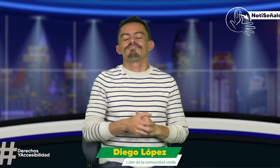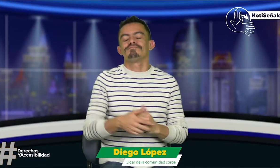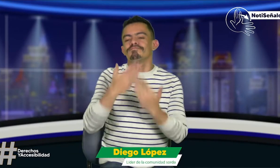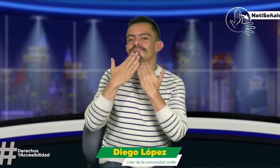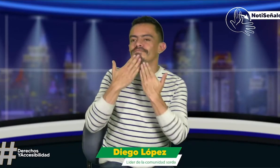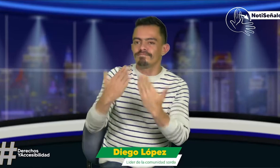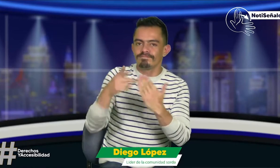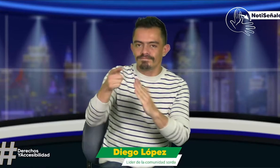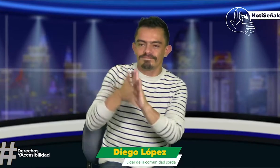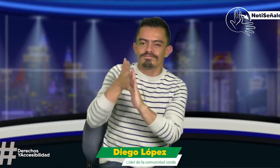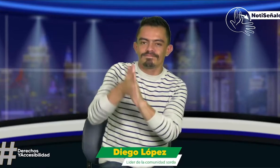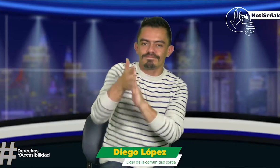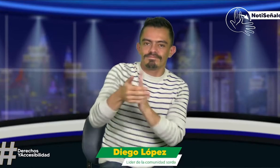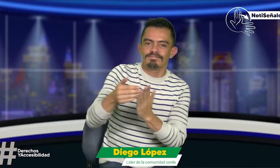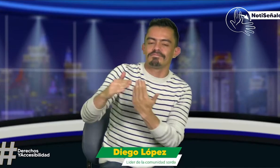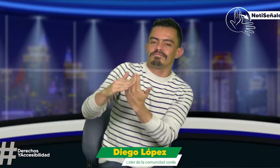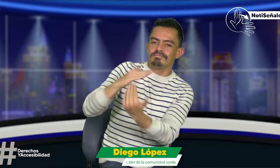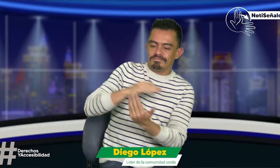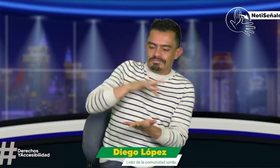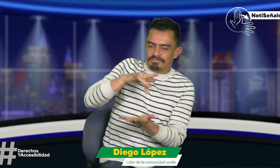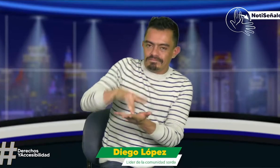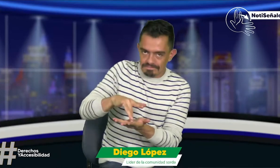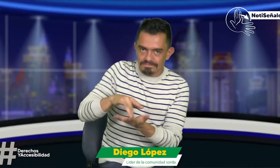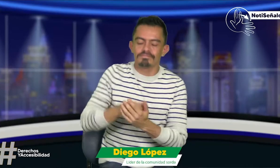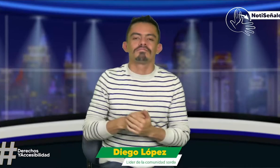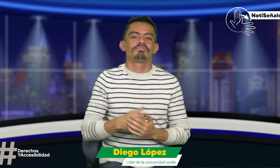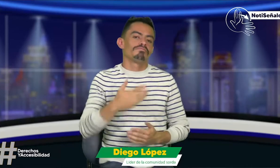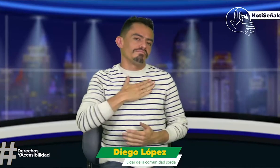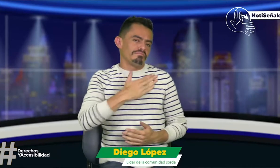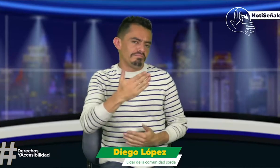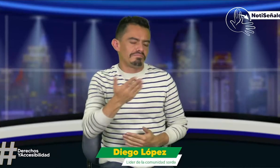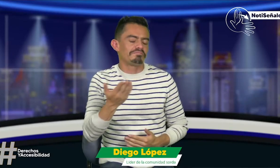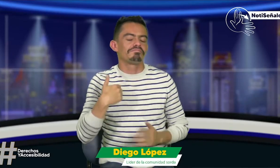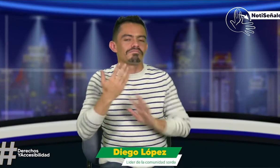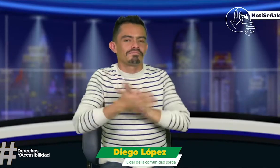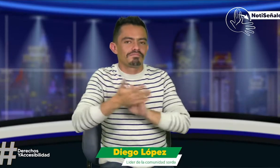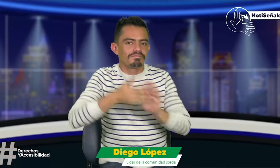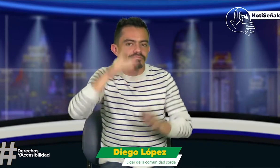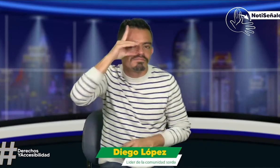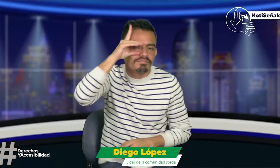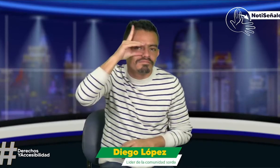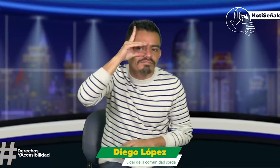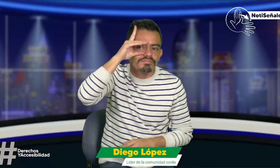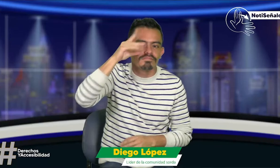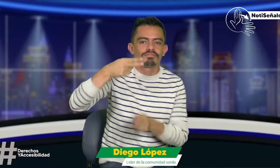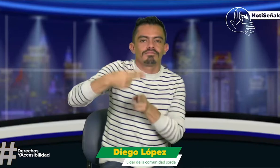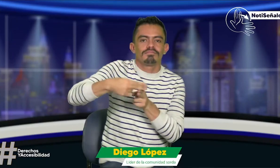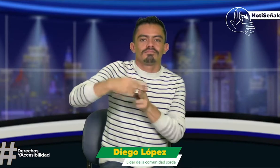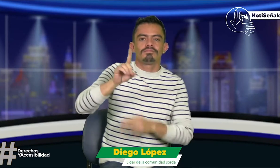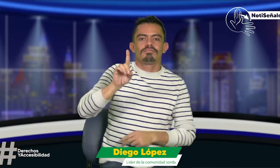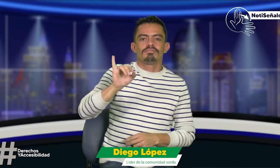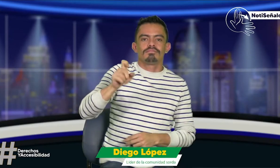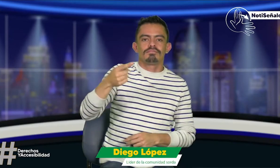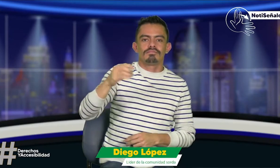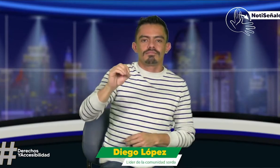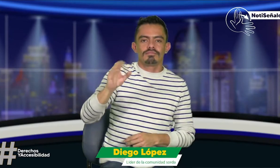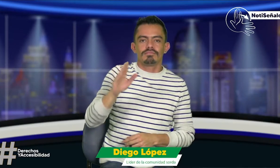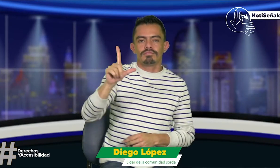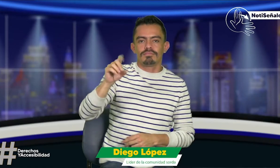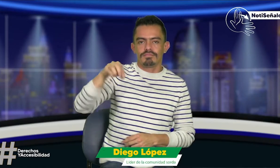muy buenas tardes. Gracias a Noticias Señales por esta invitación. Mucho gusto. Esta es mi seña. Mi